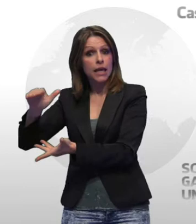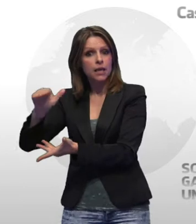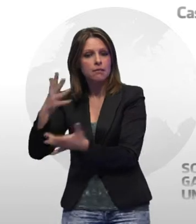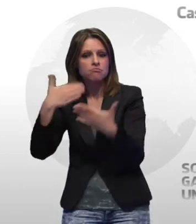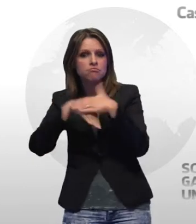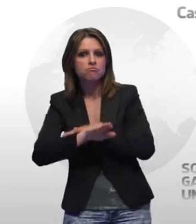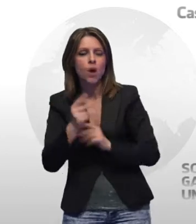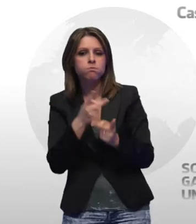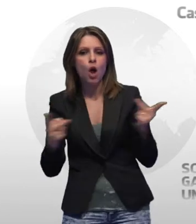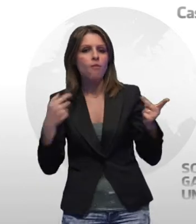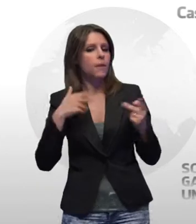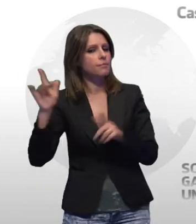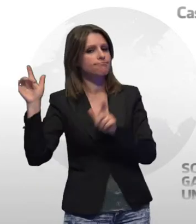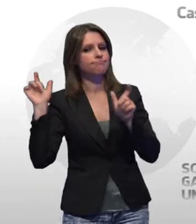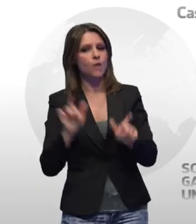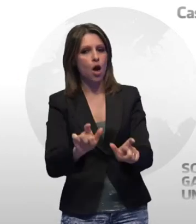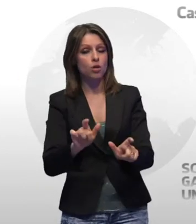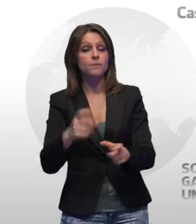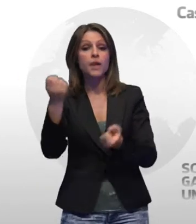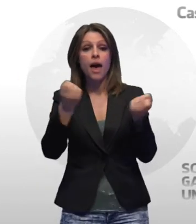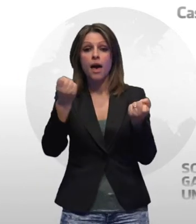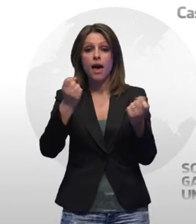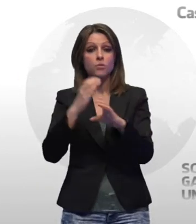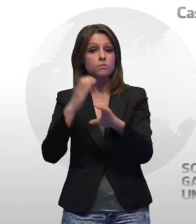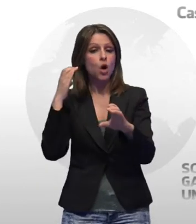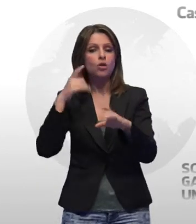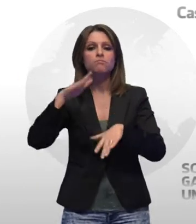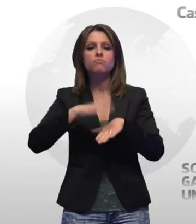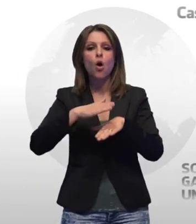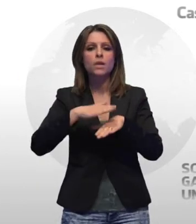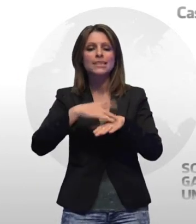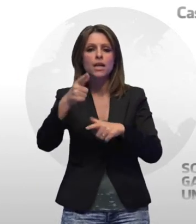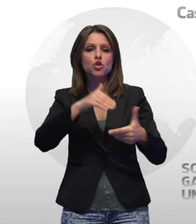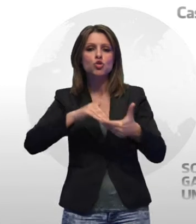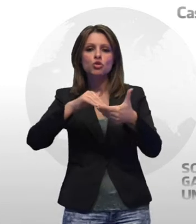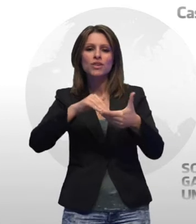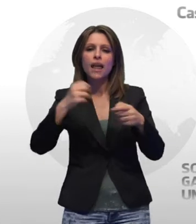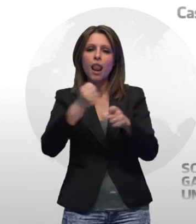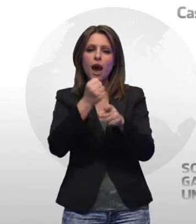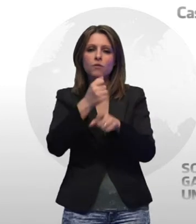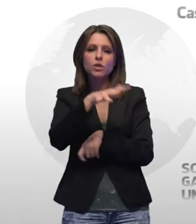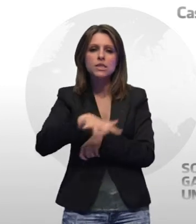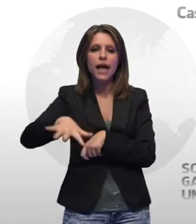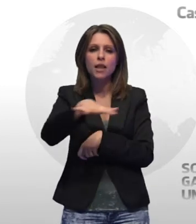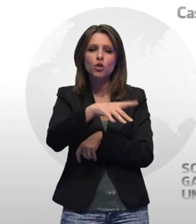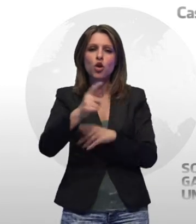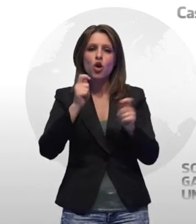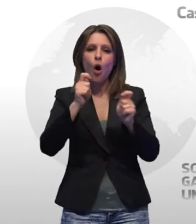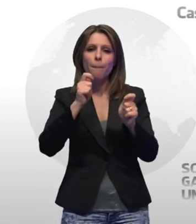L'autobotte è risultata di proprietà di una società operante nel settore del commercio di